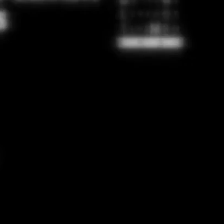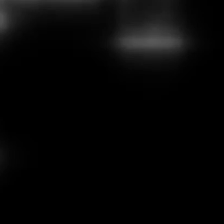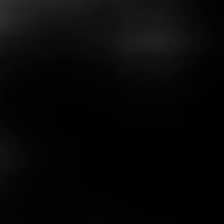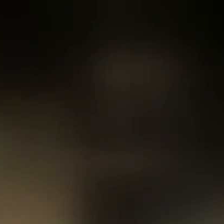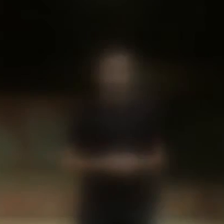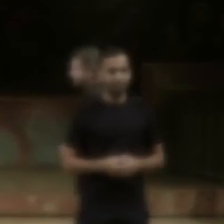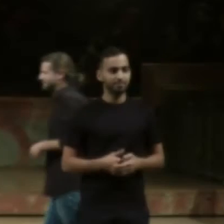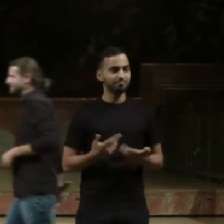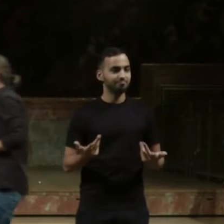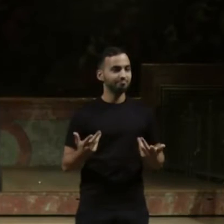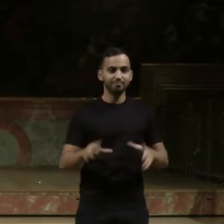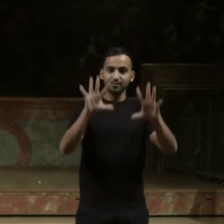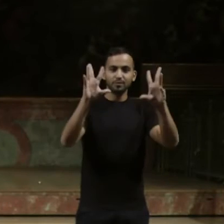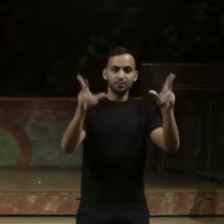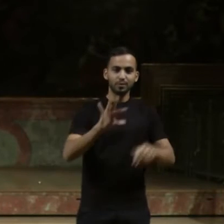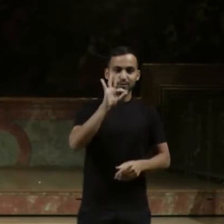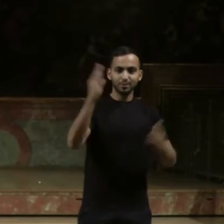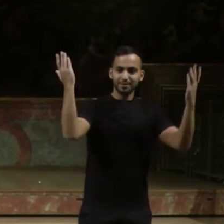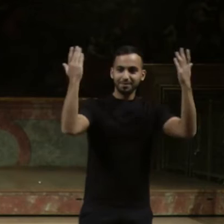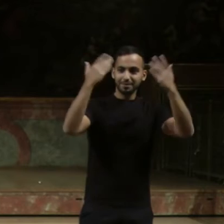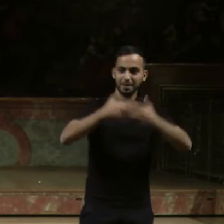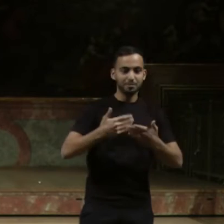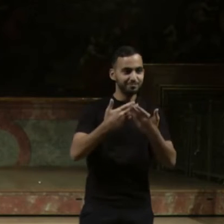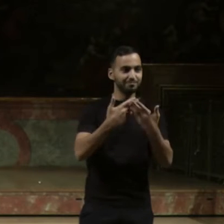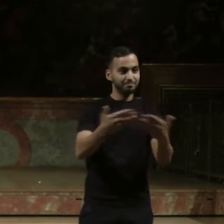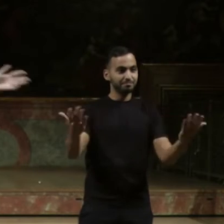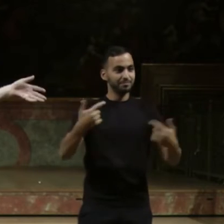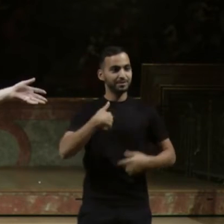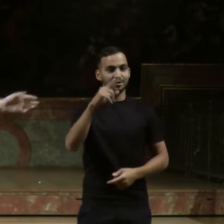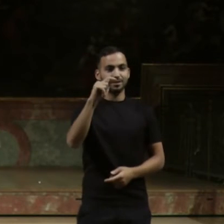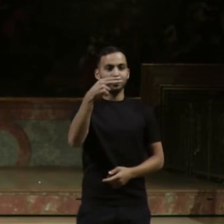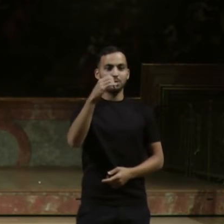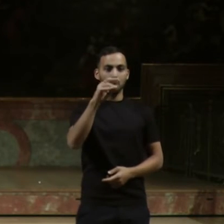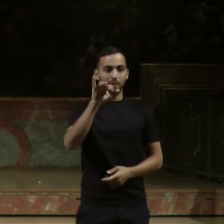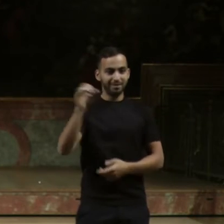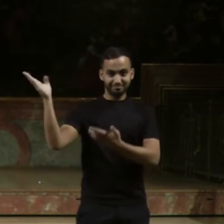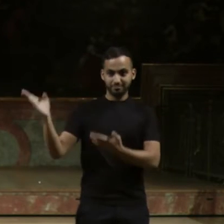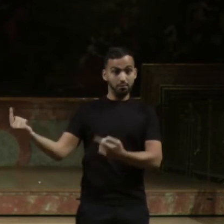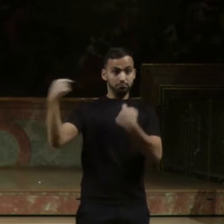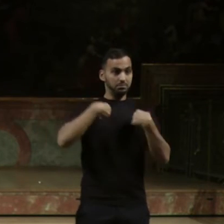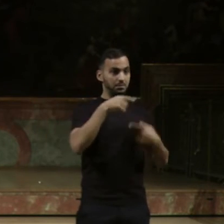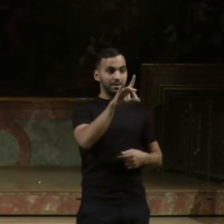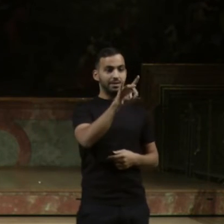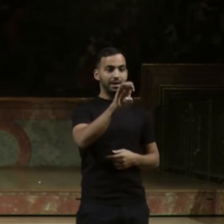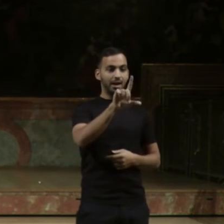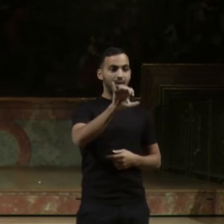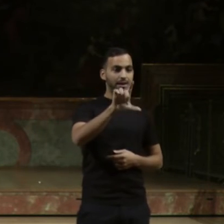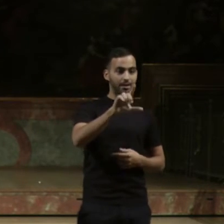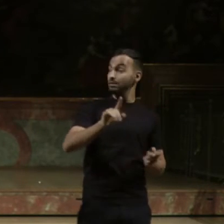Einen wunderschönen guten Abend. Ich bin der Thomas, das ist der Delin, das ist der Klaus und dort